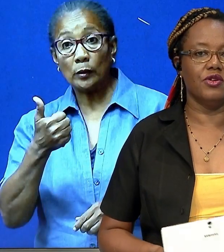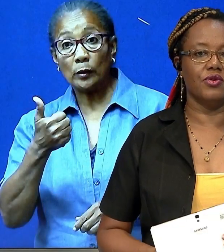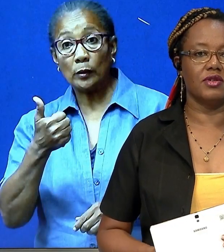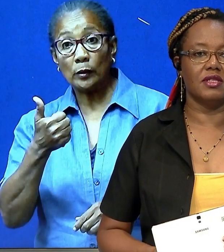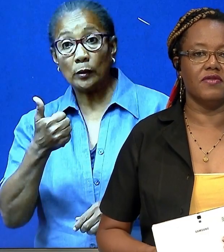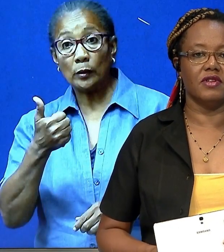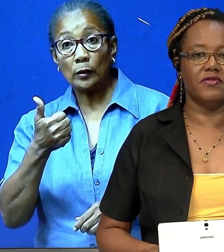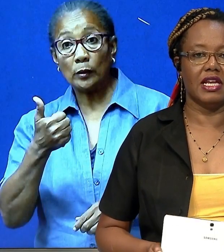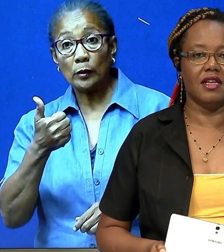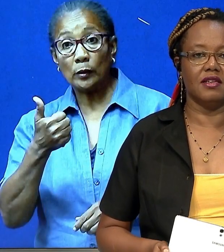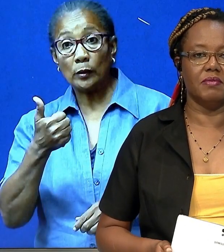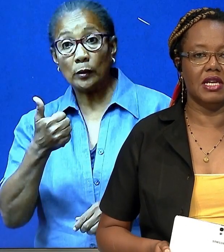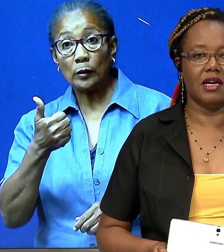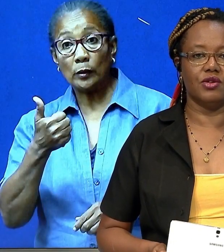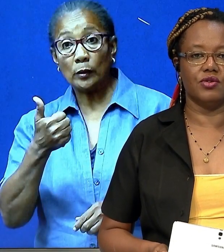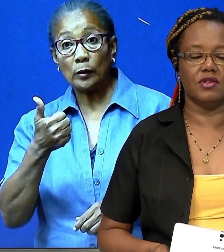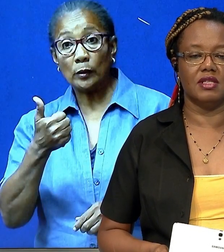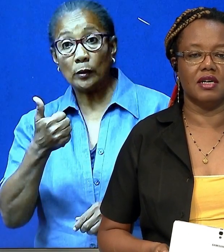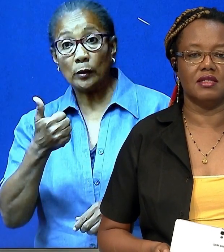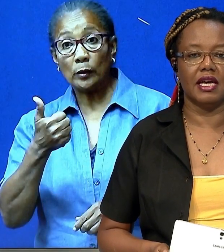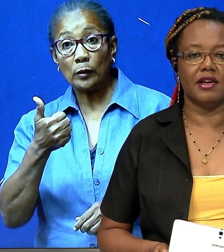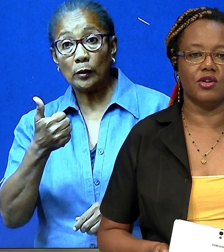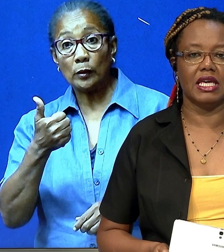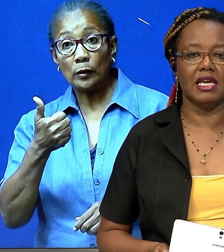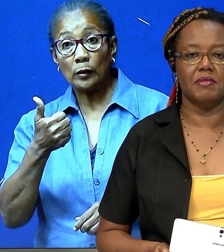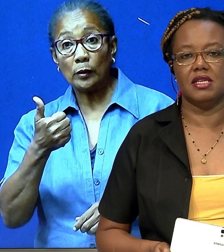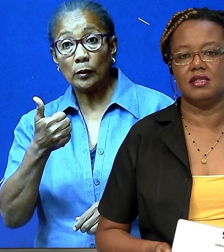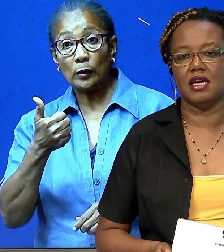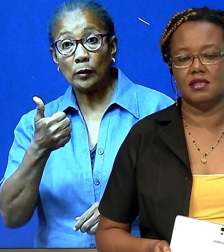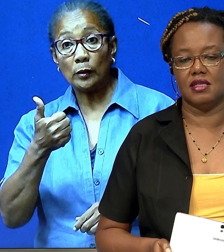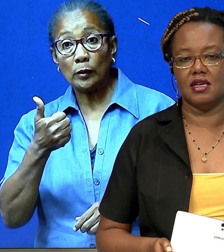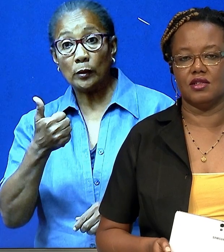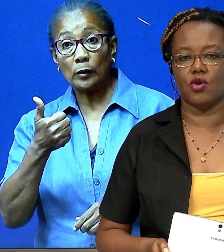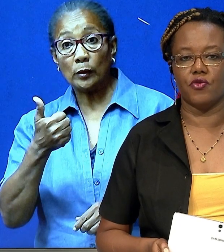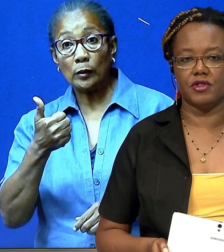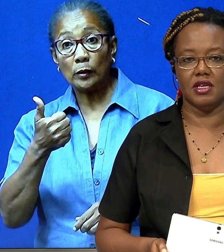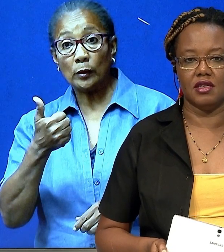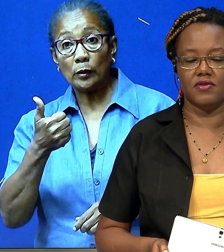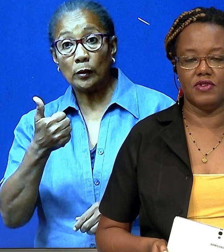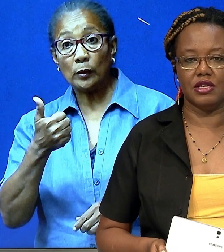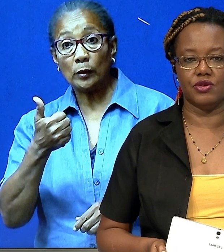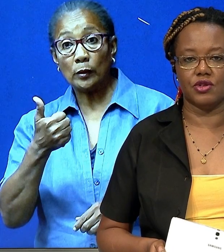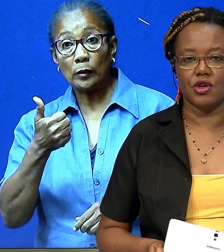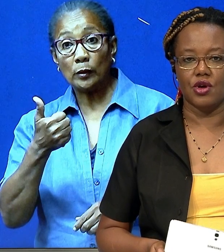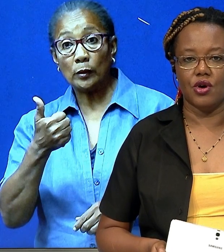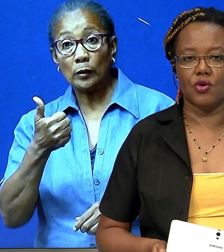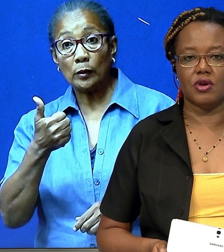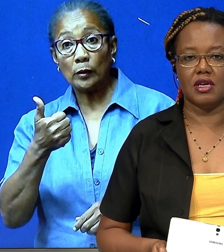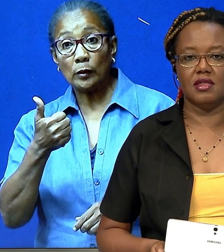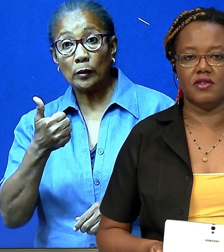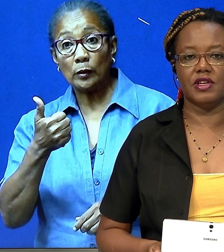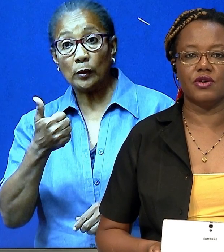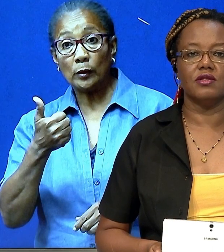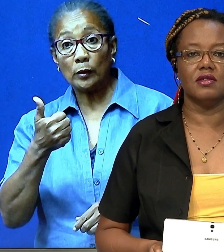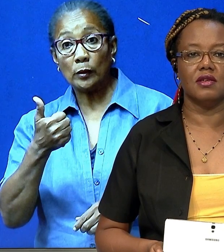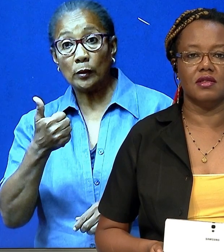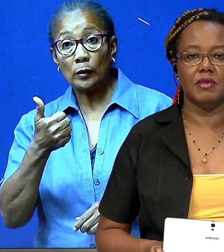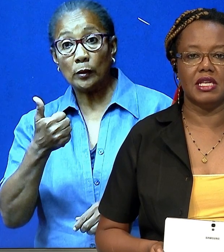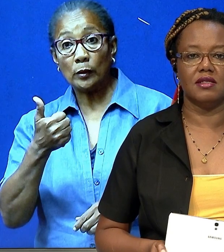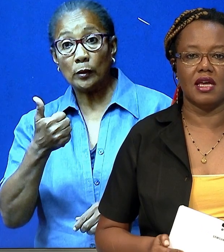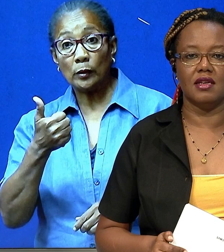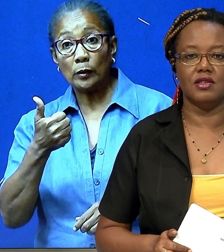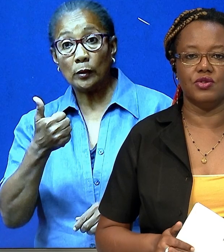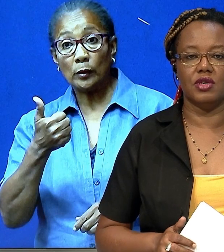Infectioloog Steven Vrede benadrukte dat er nog geen medicijn is tegen het COVID-19 virus. Dus ook interferon,